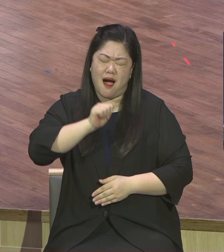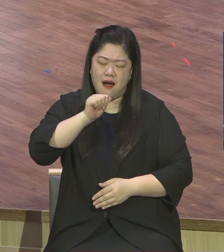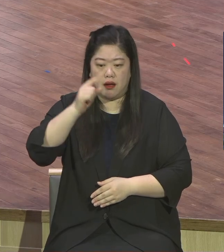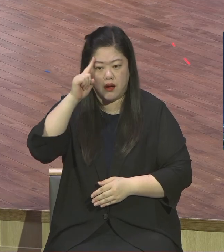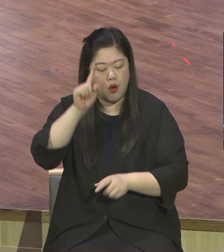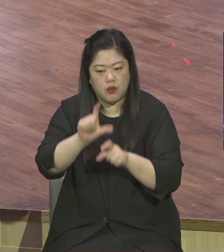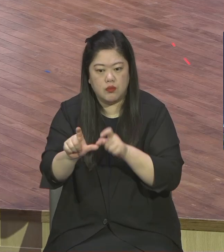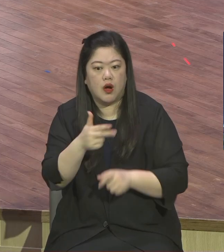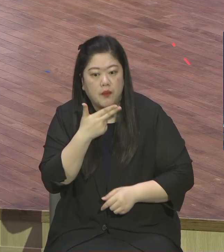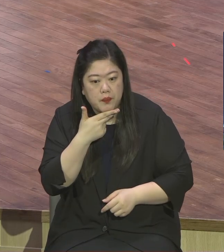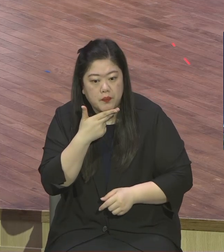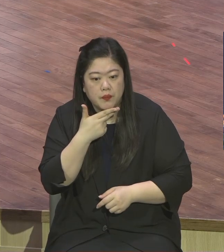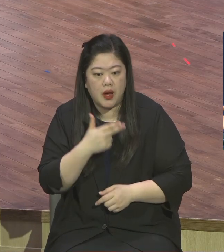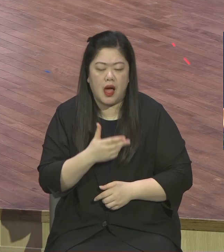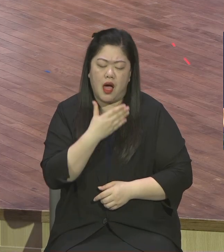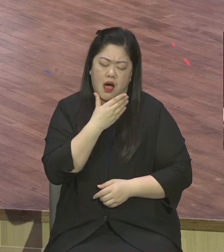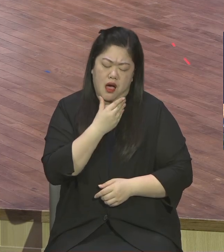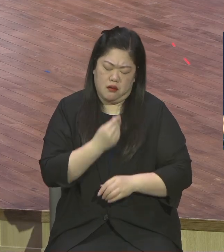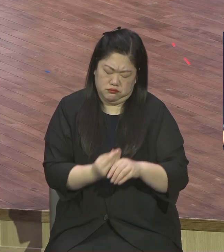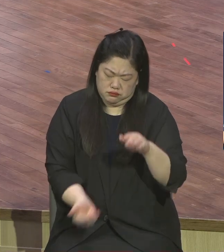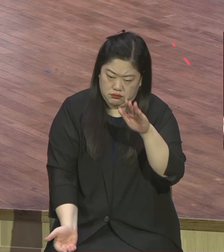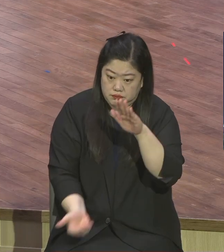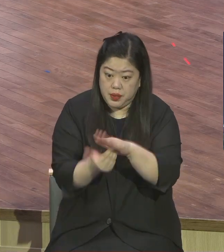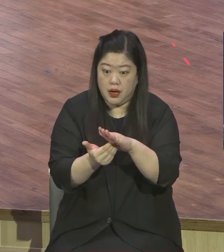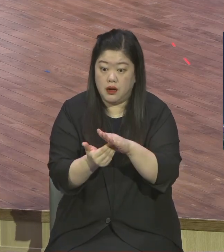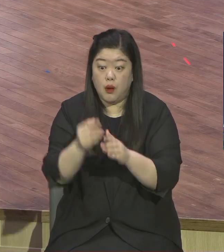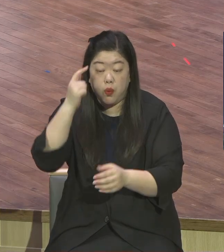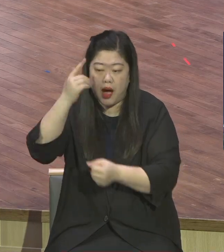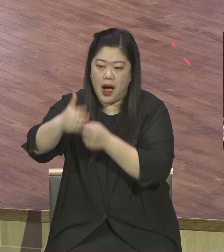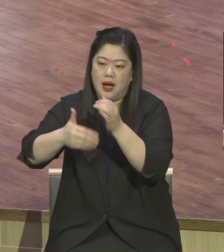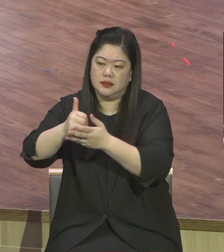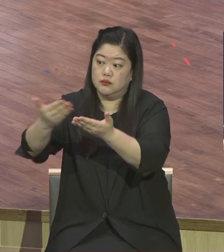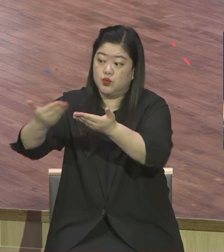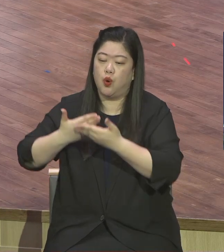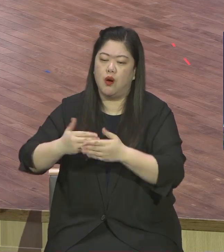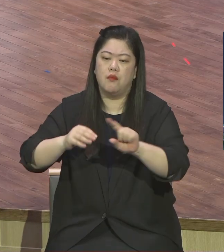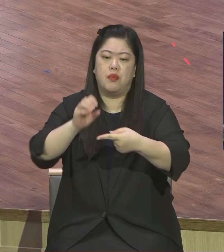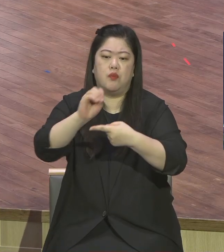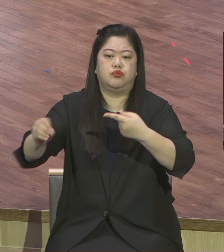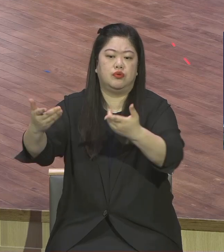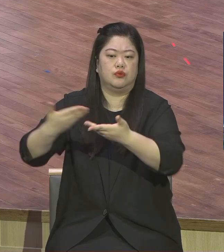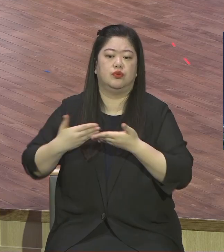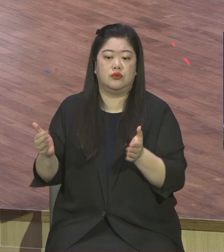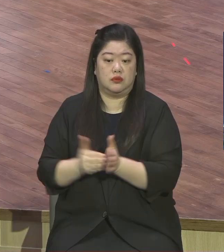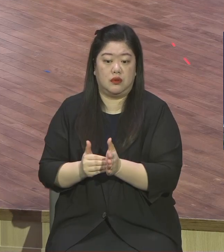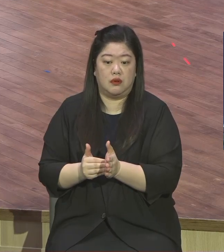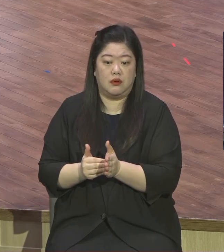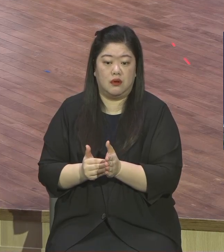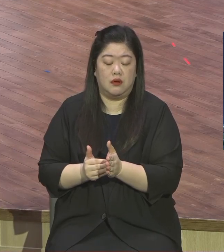에덴 동산에서 살수도 하나님 부족한 것들 다 줬어 하늘 땅바닥 단들 다 가져 다 줬어요